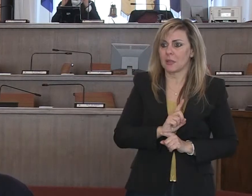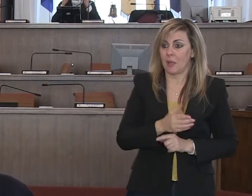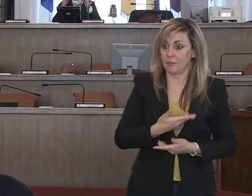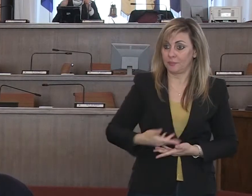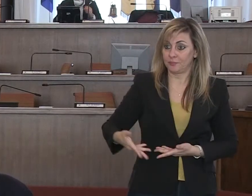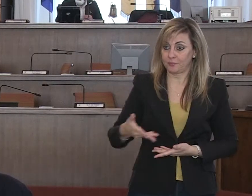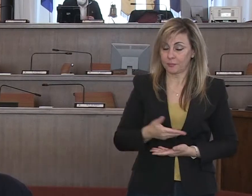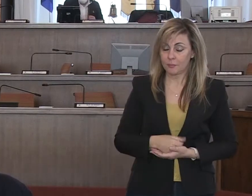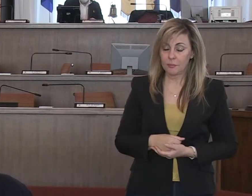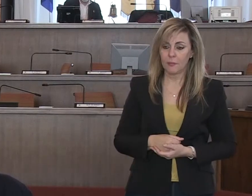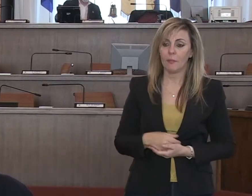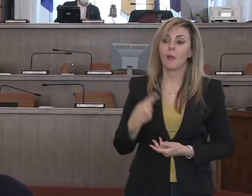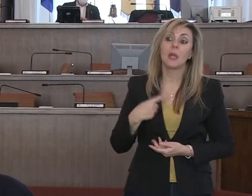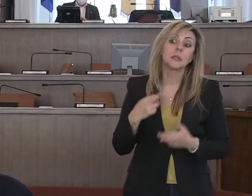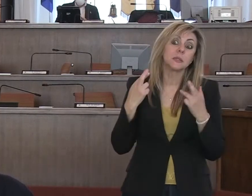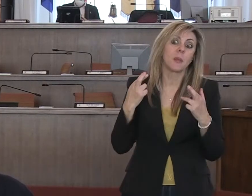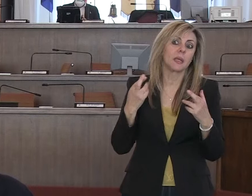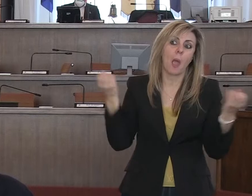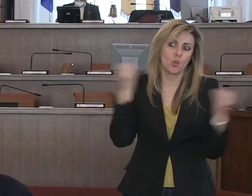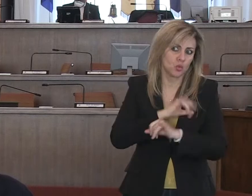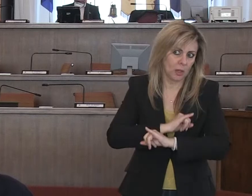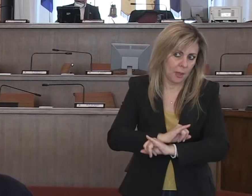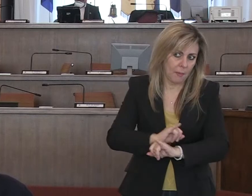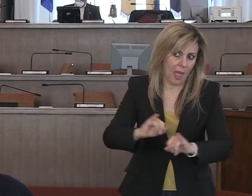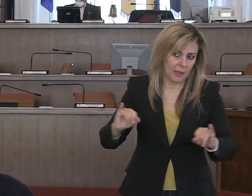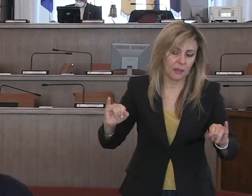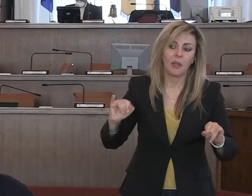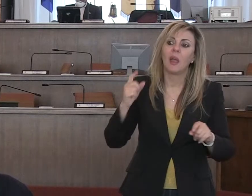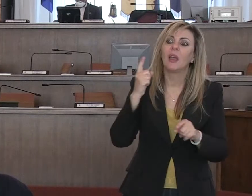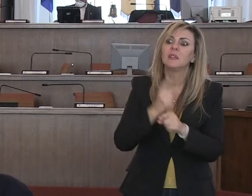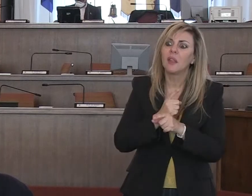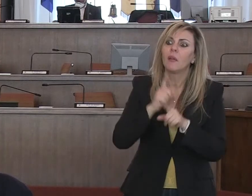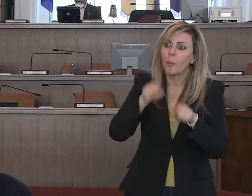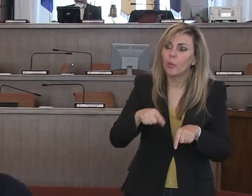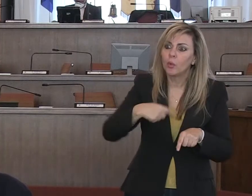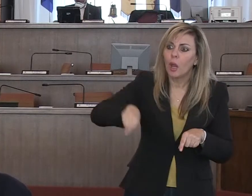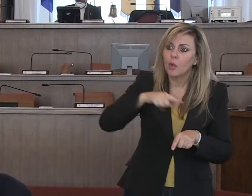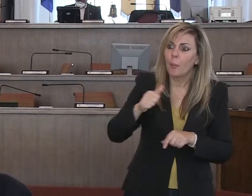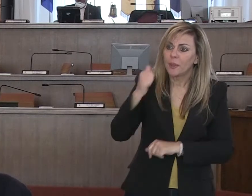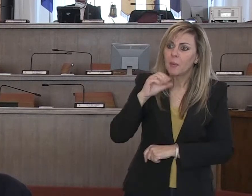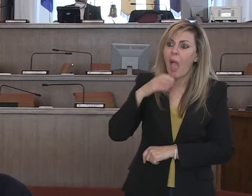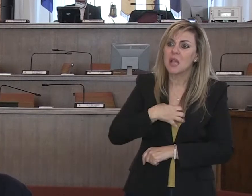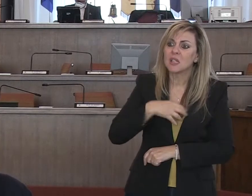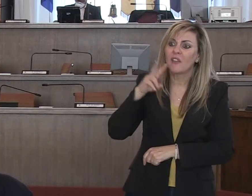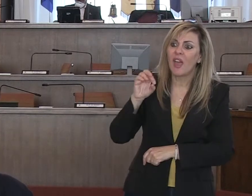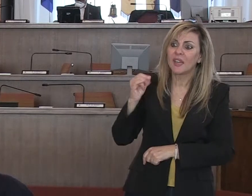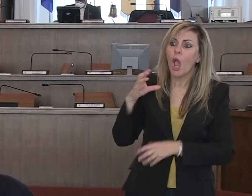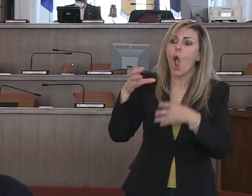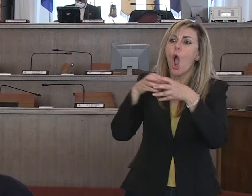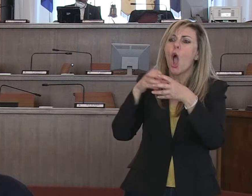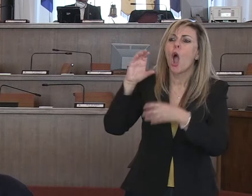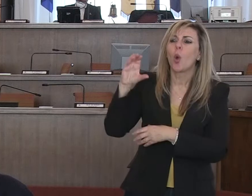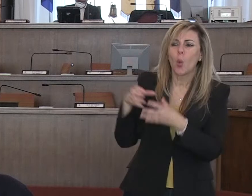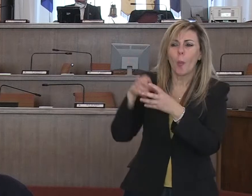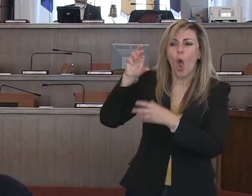caso speriamo il più tardi possibile che questo non succeda mai, dovremmo attivare anche noi la CROSS, come diceva l'assessore Veri, per eventualmente